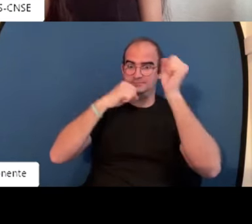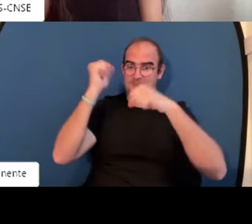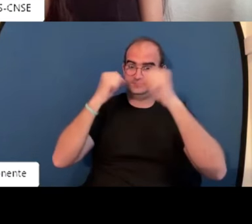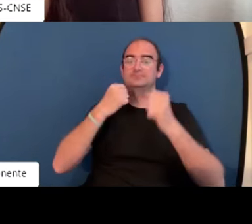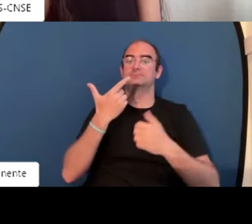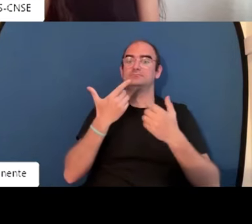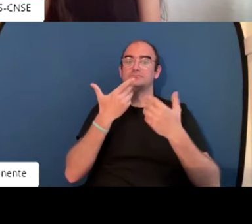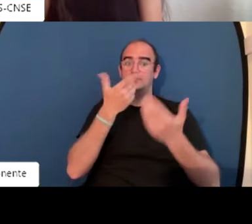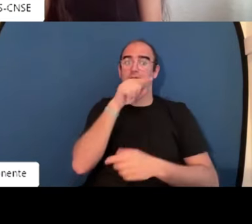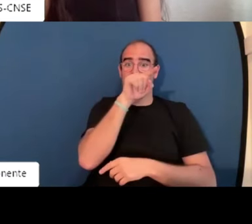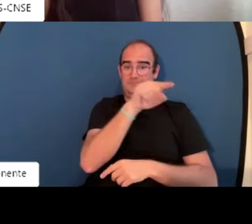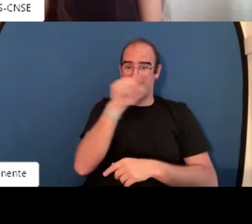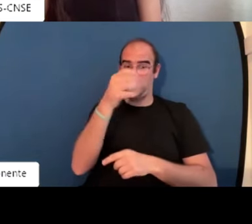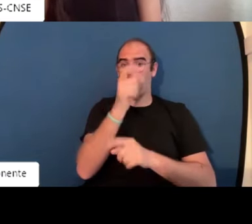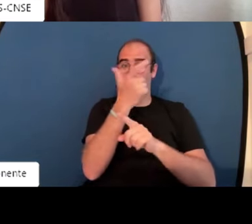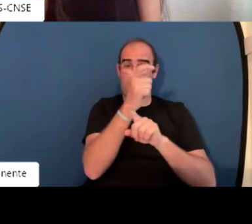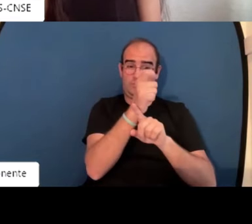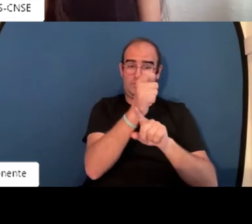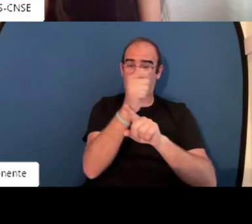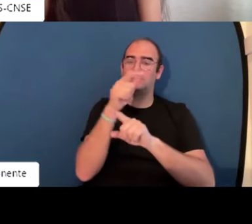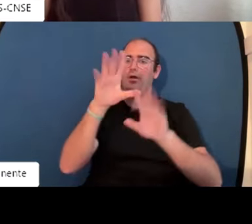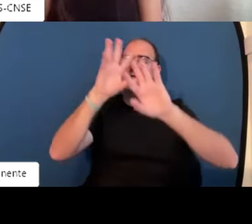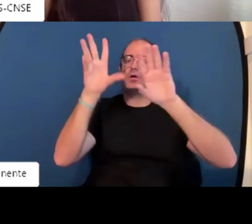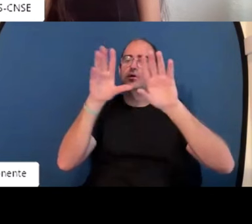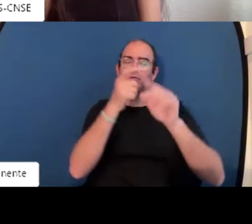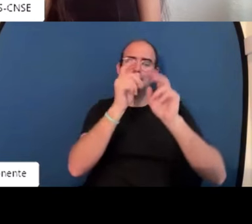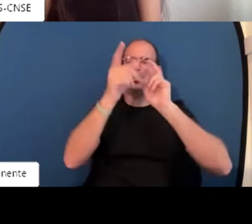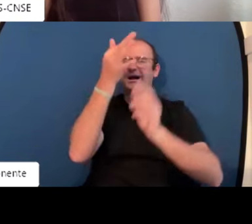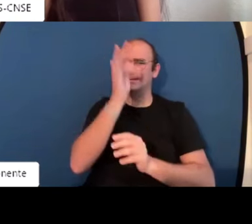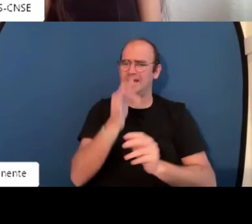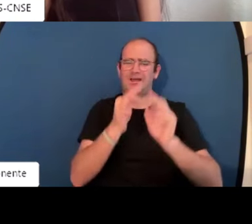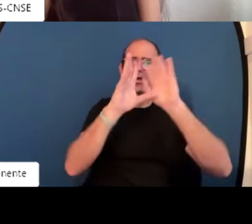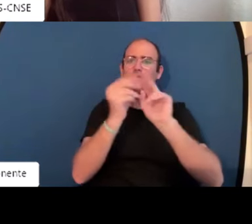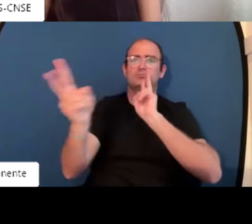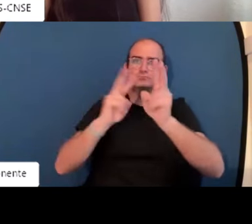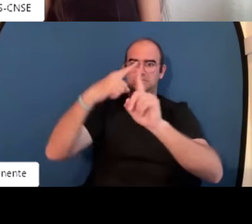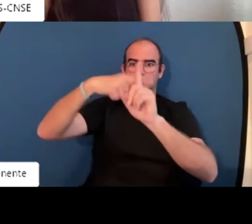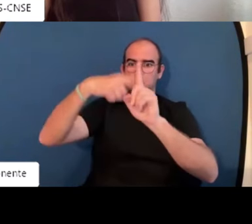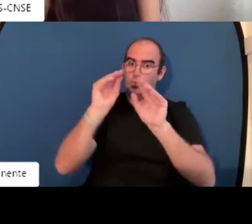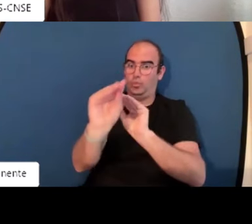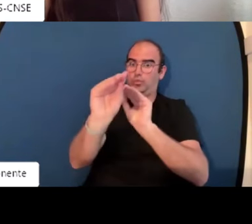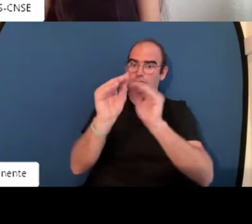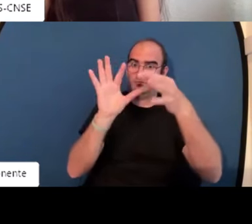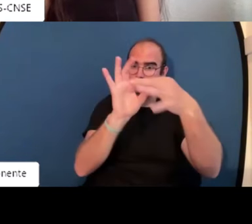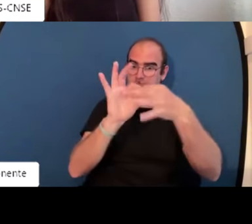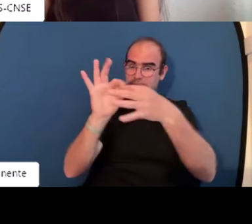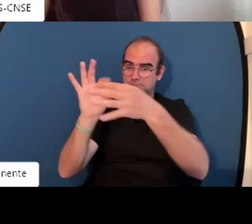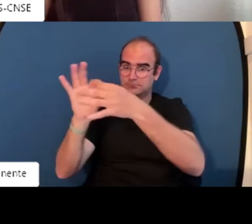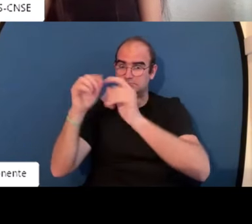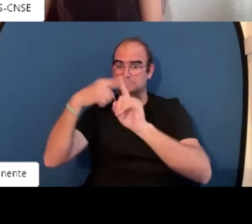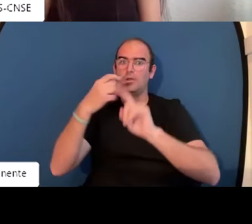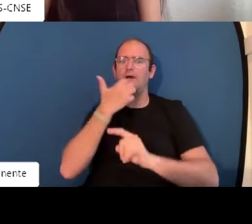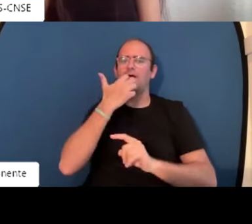habilidades y con que sean competentes ¿no? a través de estos QRs te